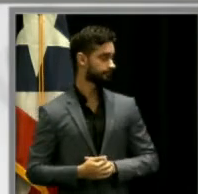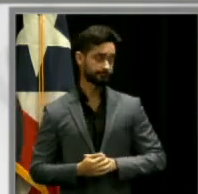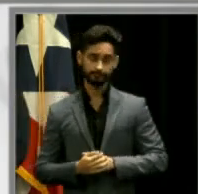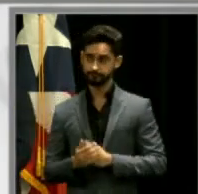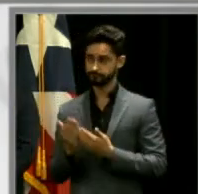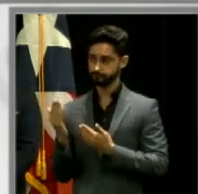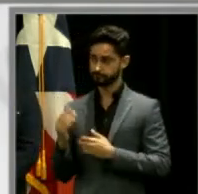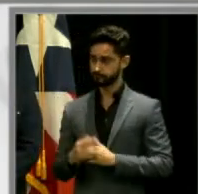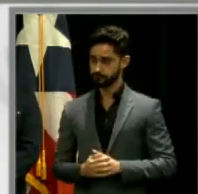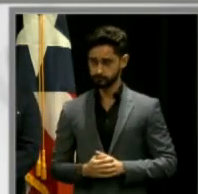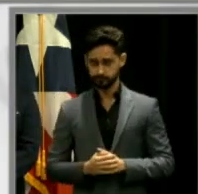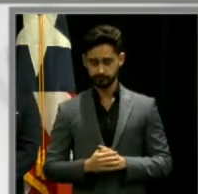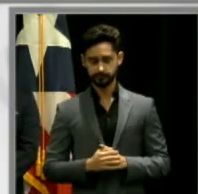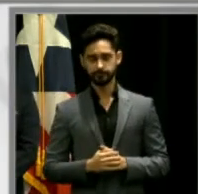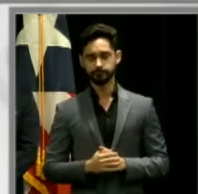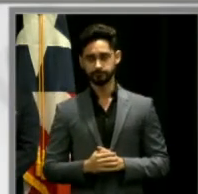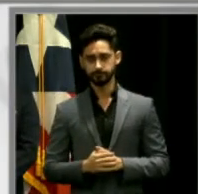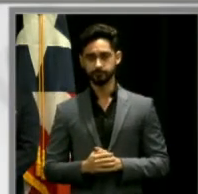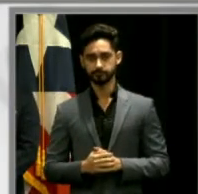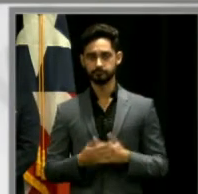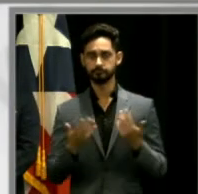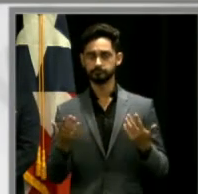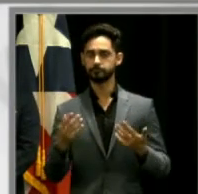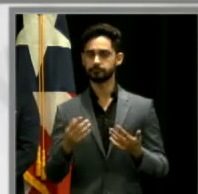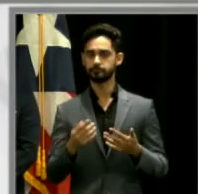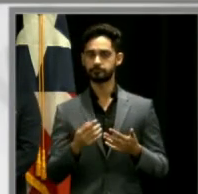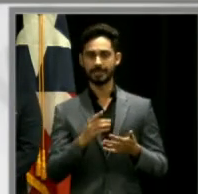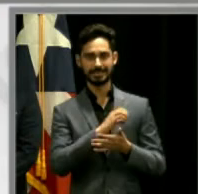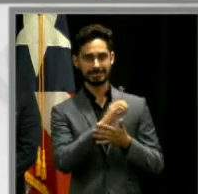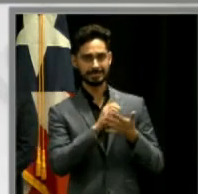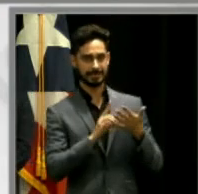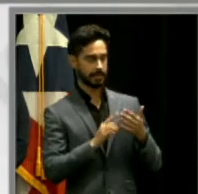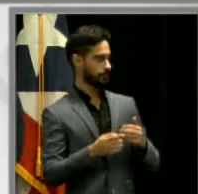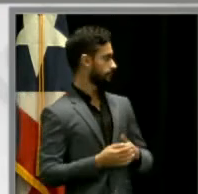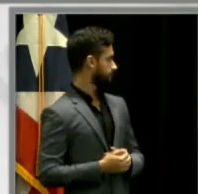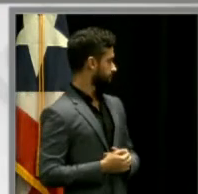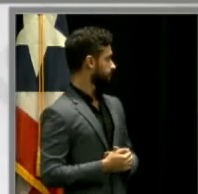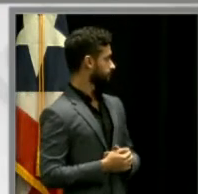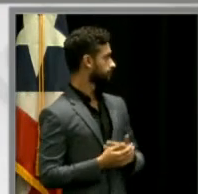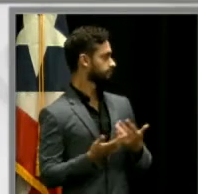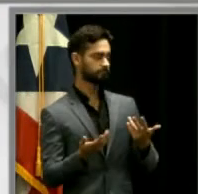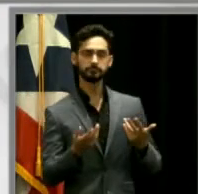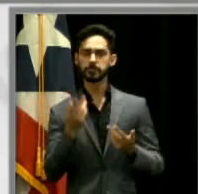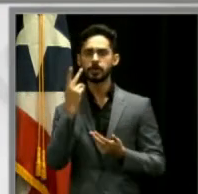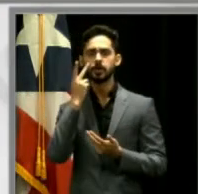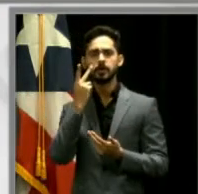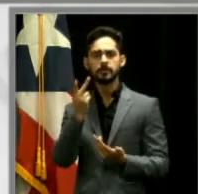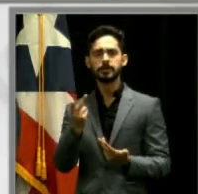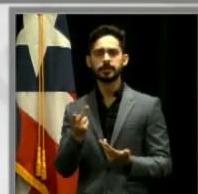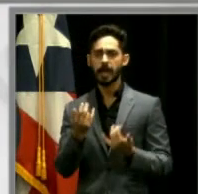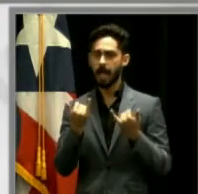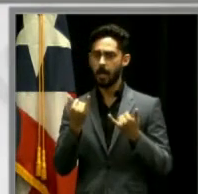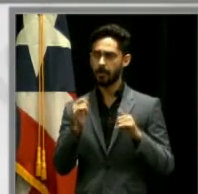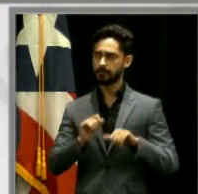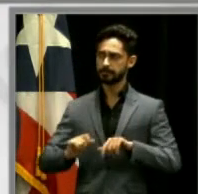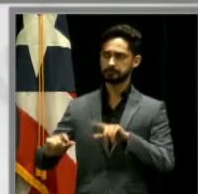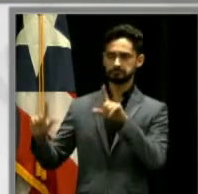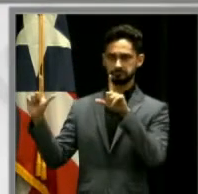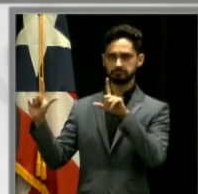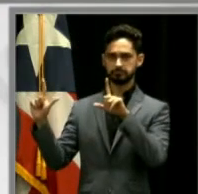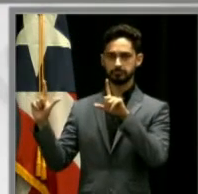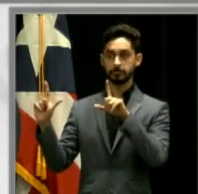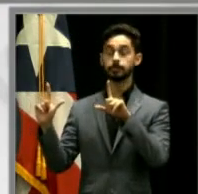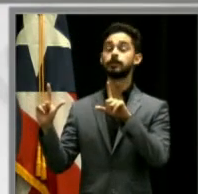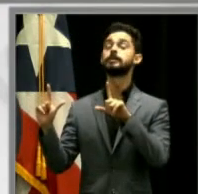mencionando el diseño más eficiente. Este local existente presenta actualmente muchos